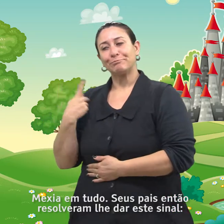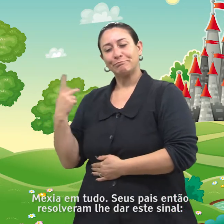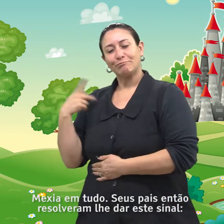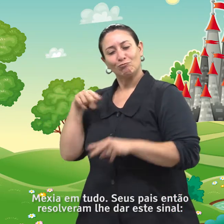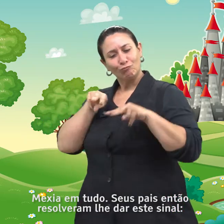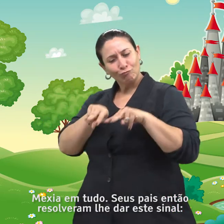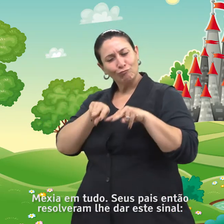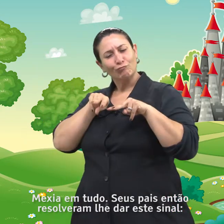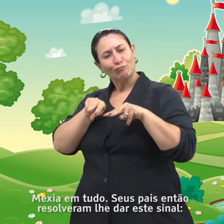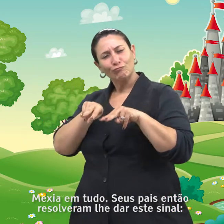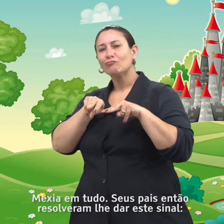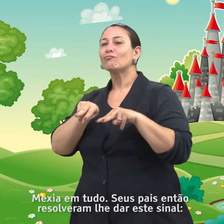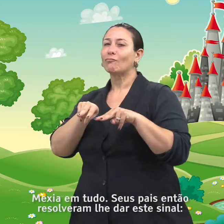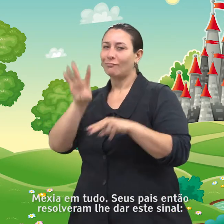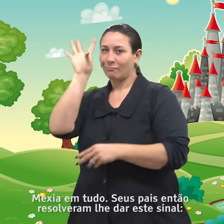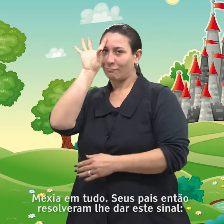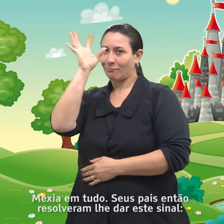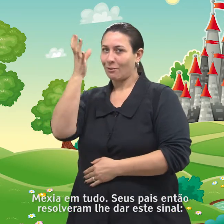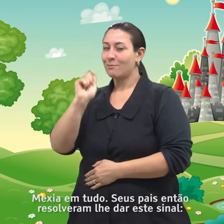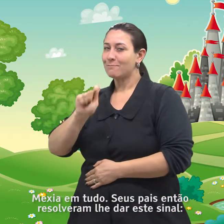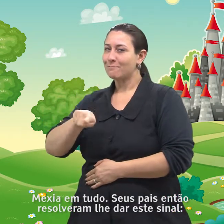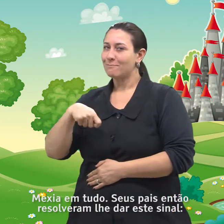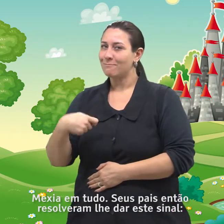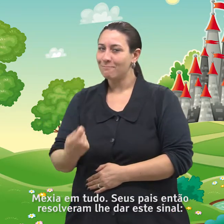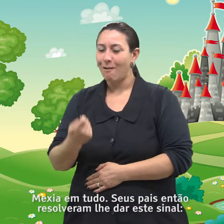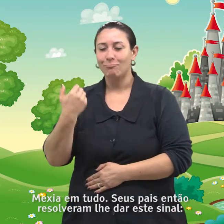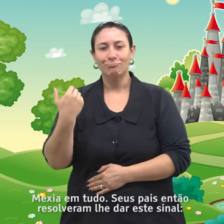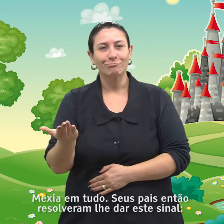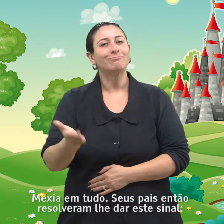Seus pais então resolveram lhe dar este sinal.